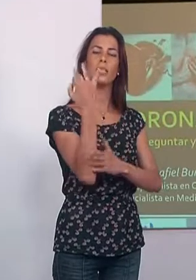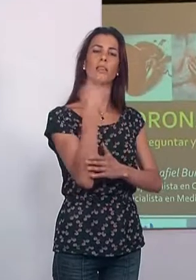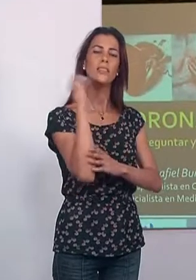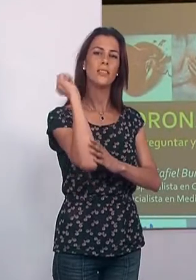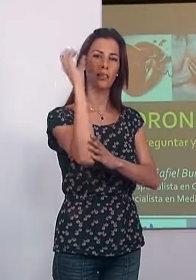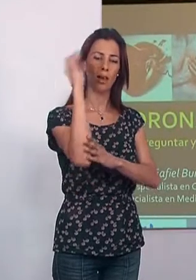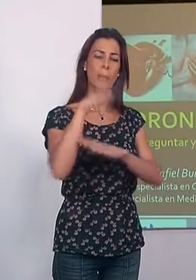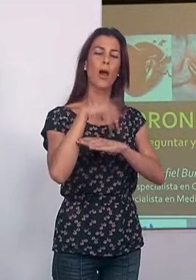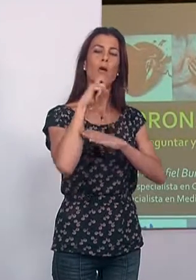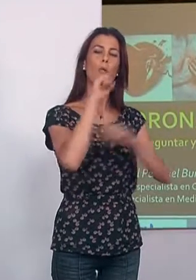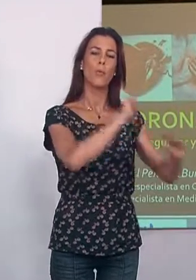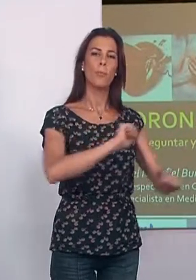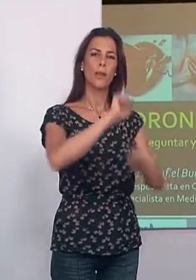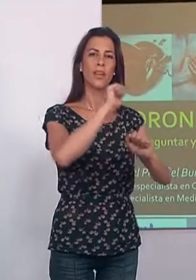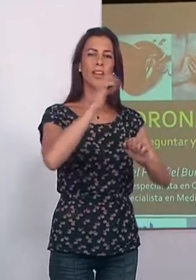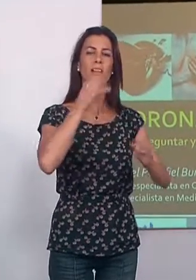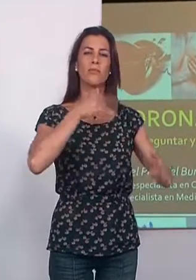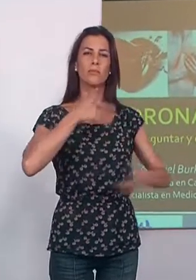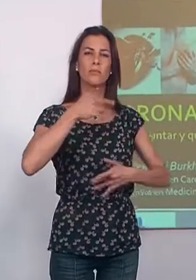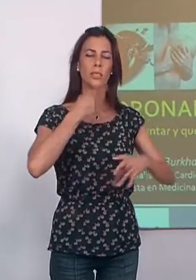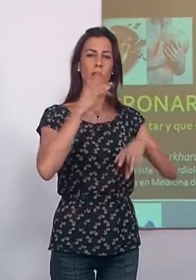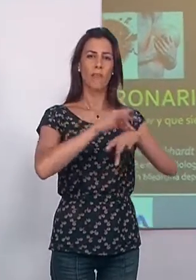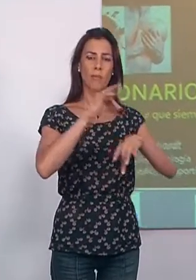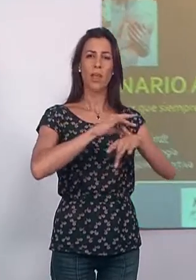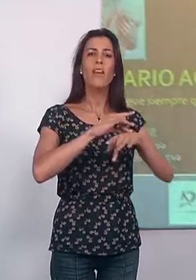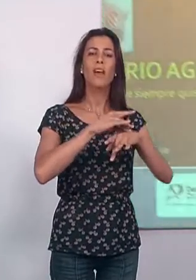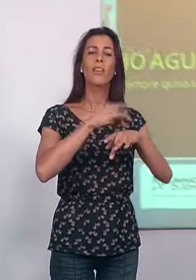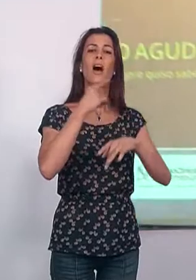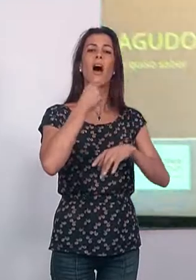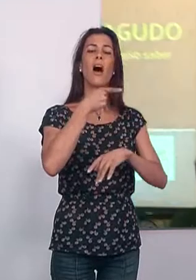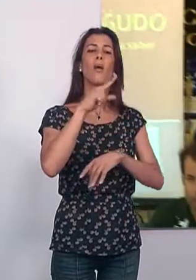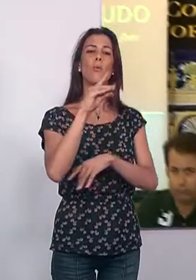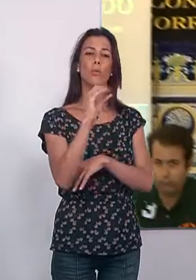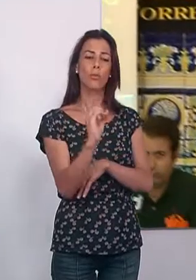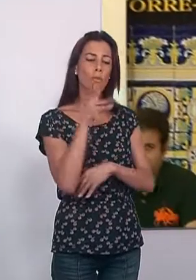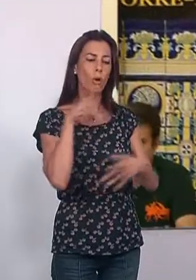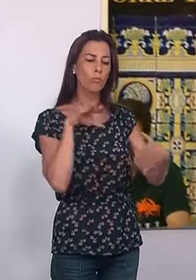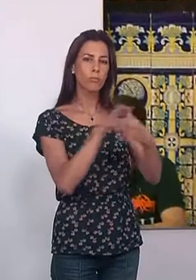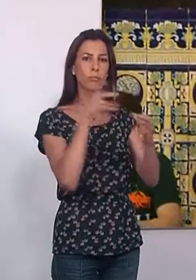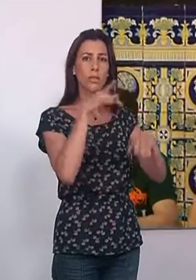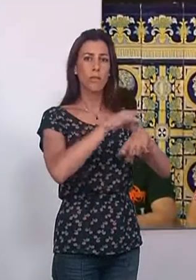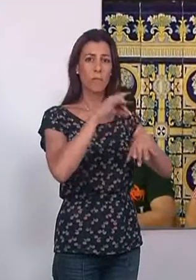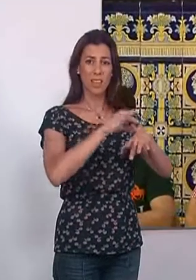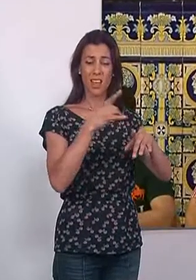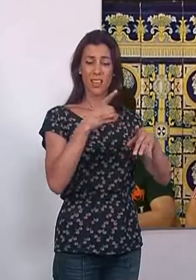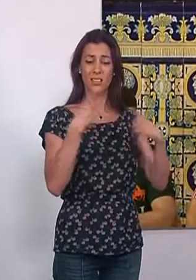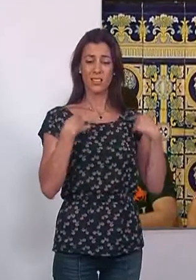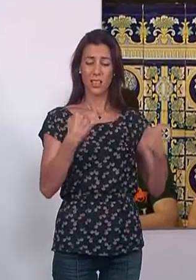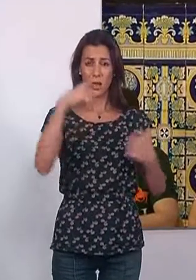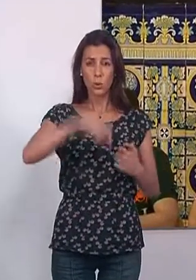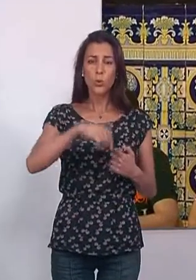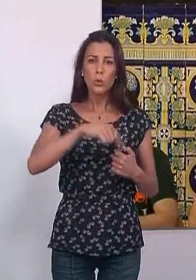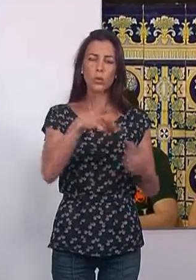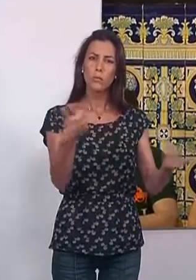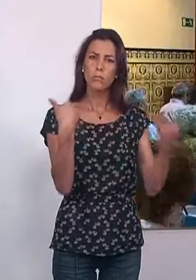día de ayer una charla para prevenir el síndrome coronario agudo. El médico del Área de Gestión Sanitaria Sur de